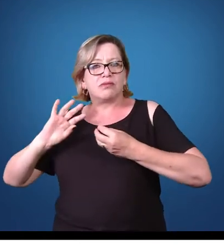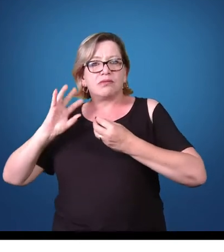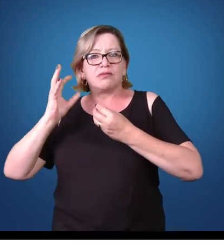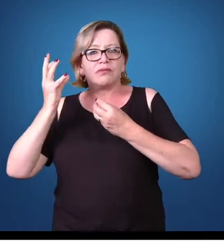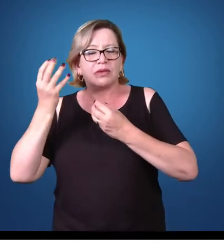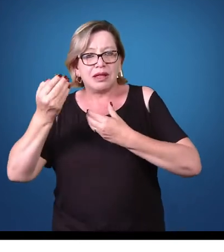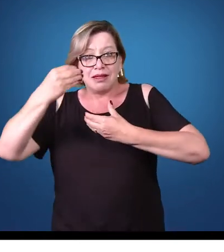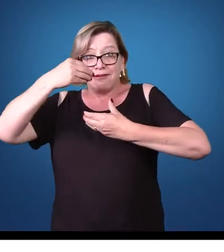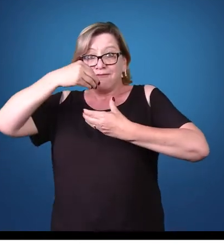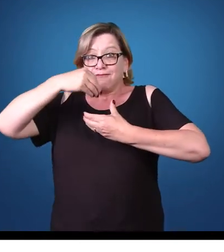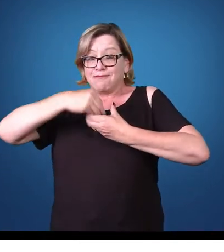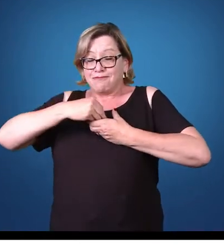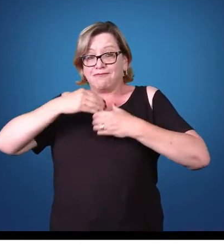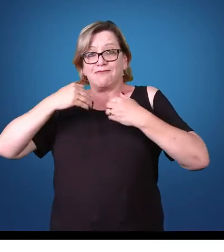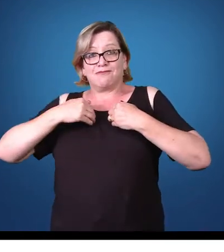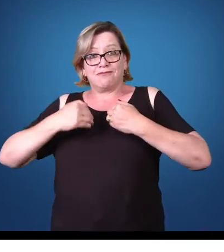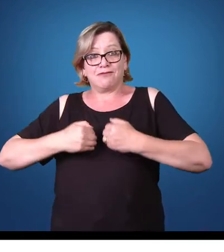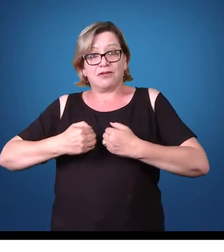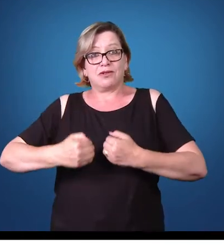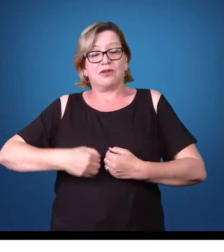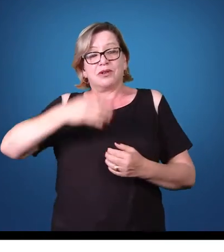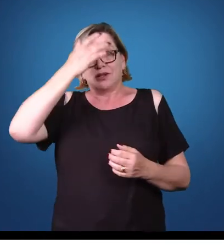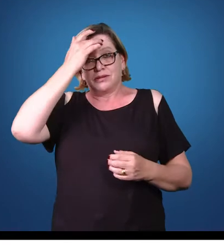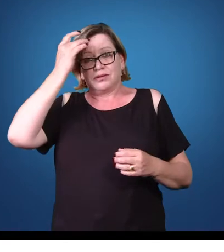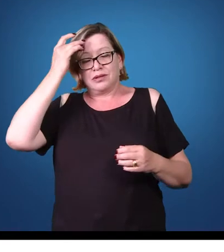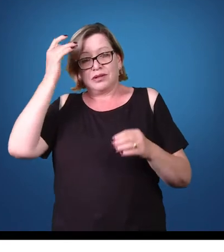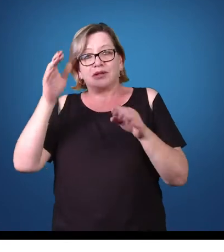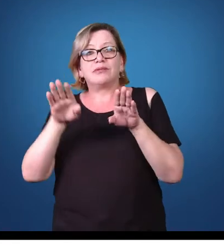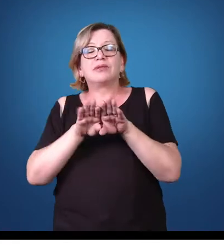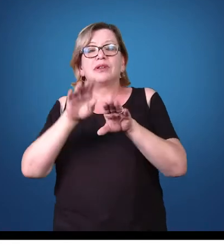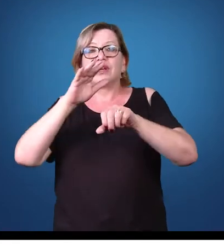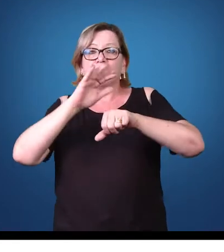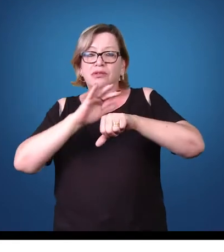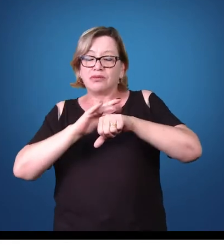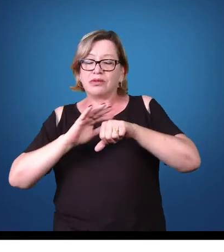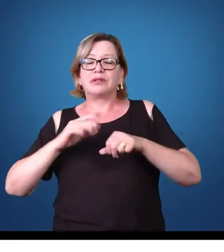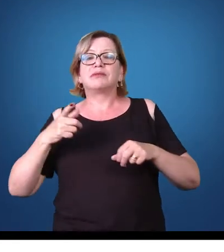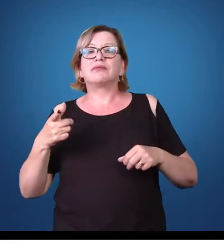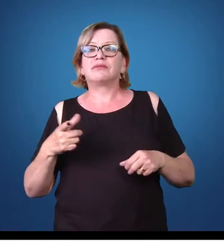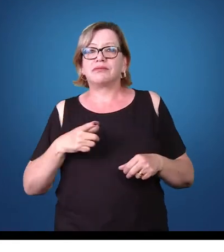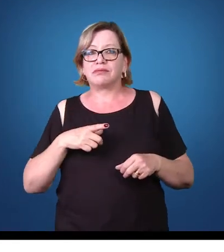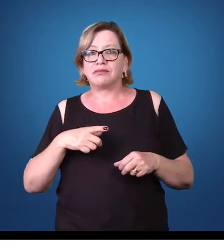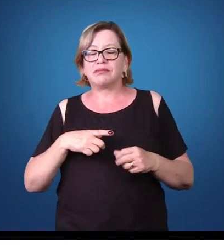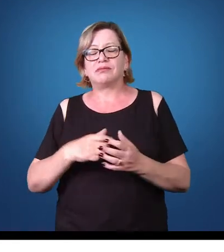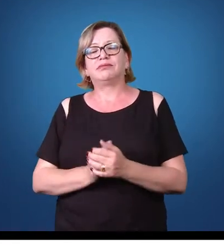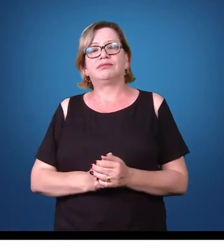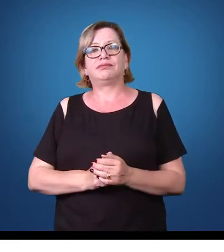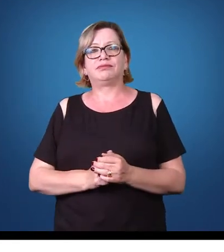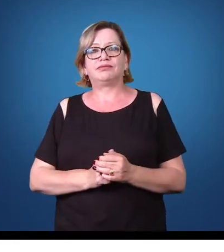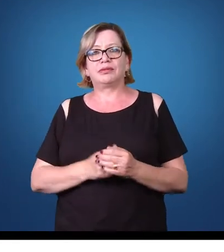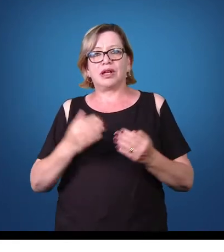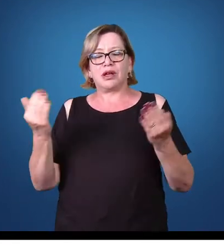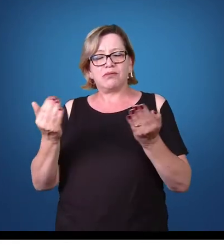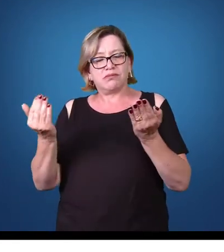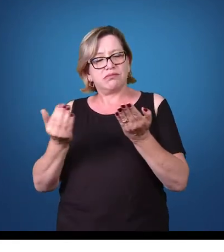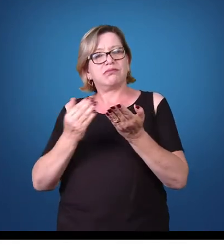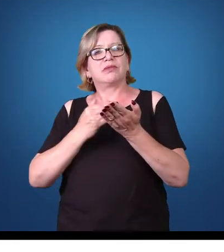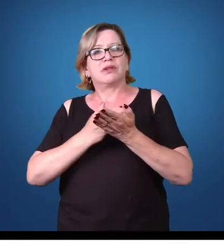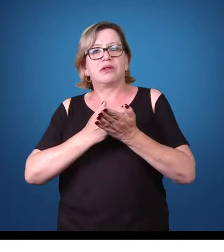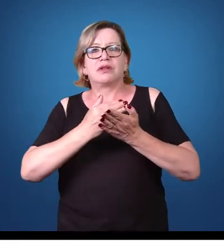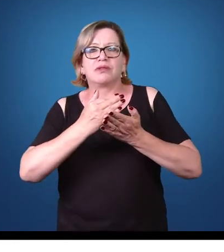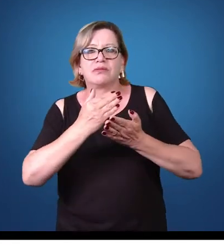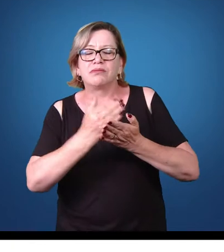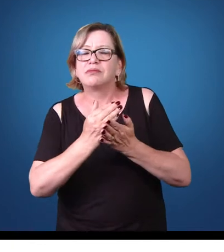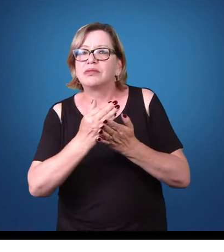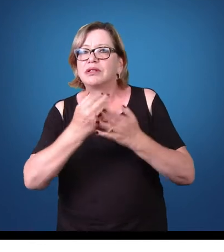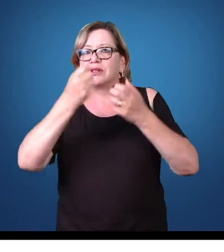hospedeiro, no caso, o ser humano, e as doenças, então, causadas por esses parasitas. A partir de agora, nós vamos